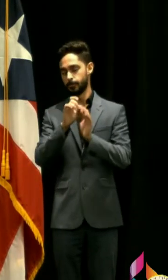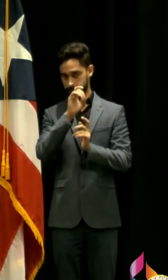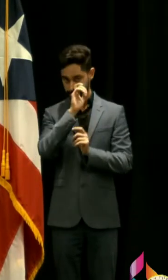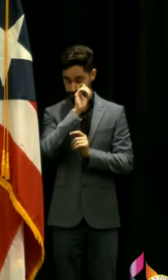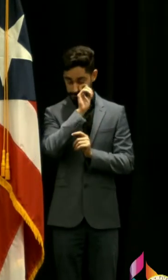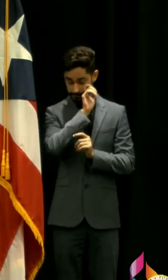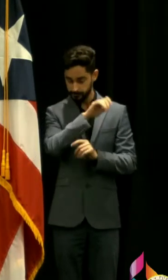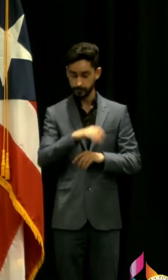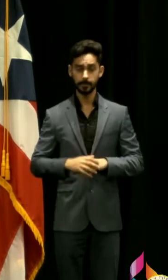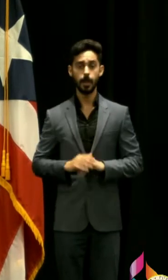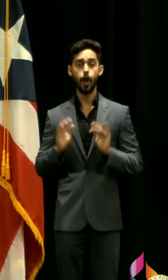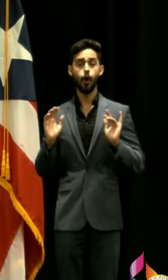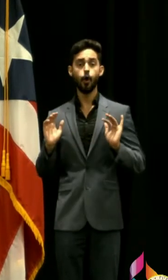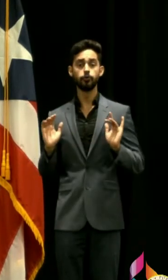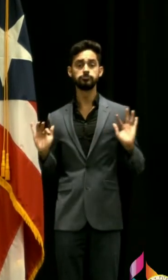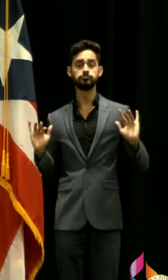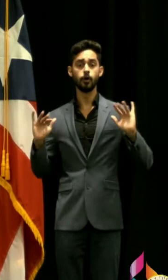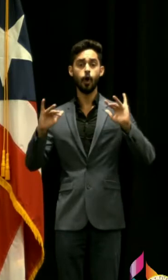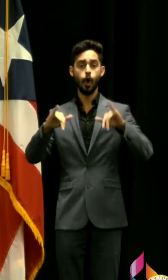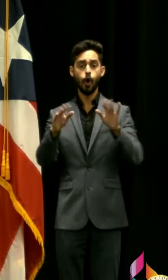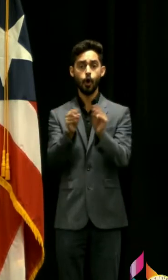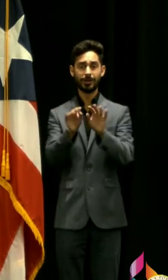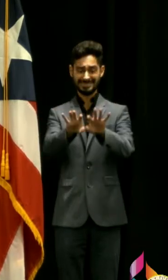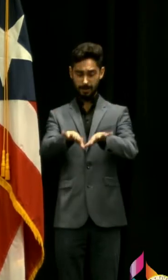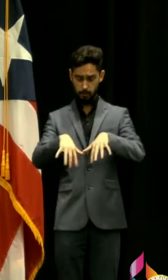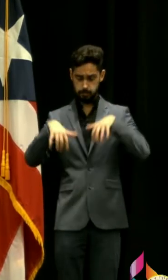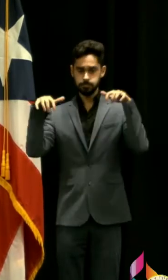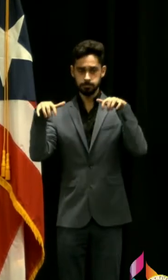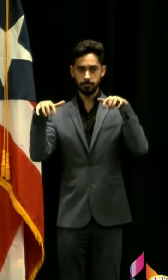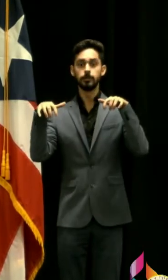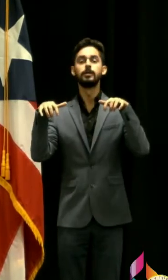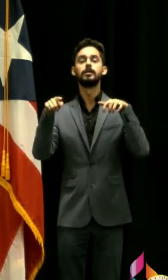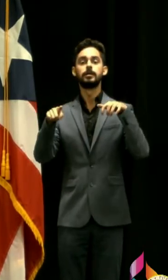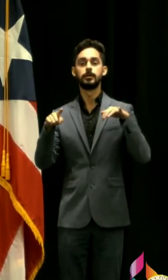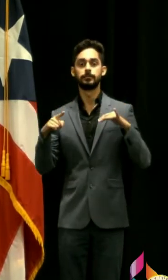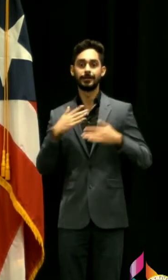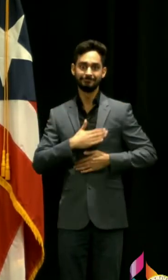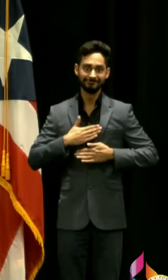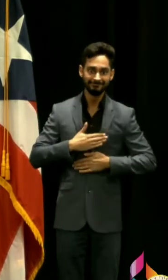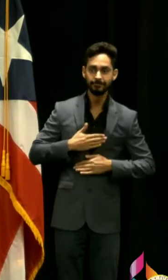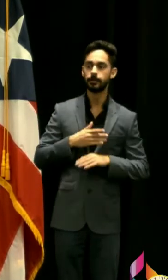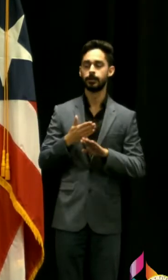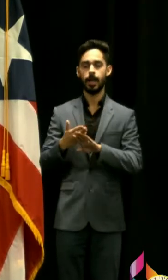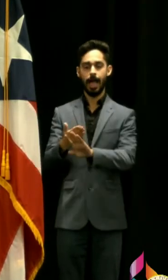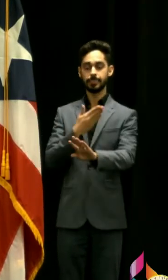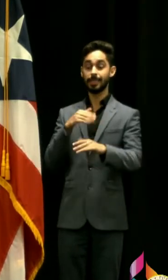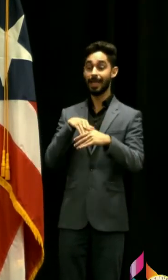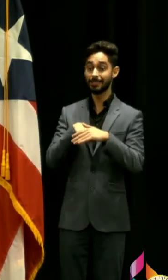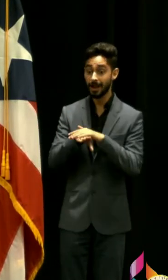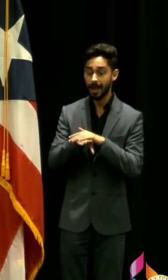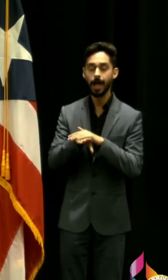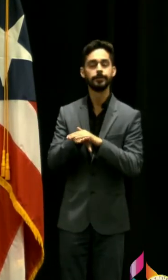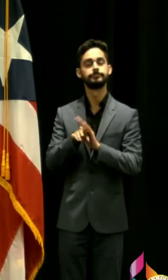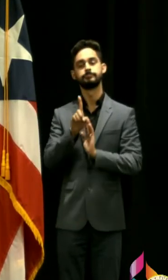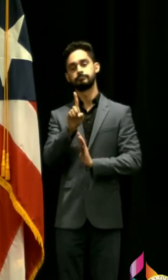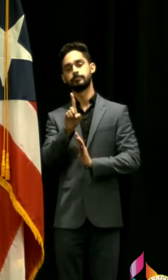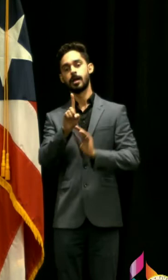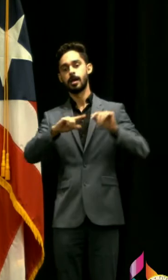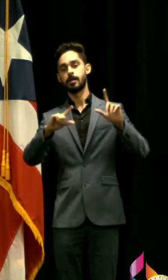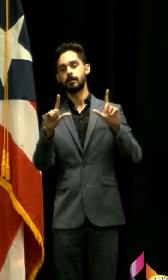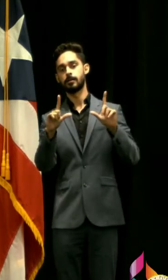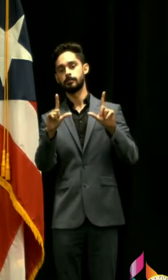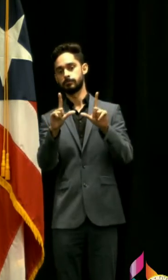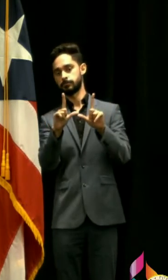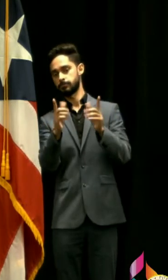o pides la prueba de vacunación con o prueba negativa de COVID o solamente puedes